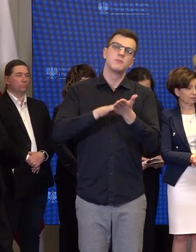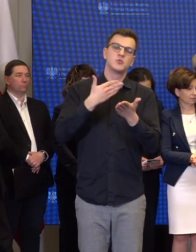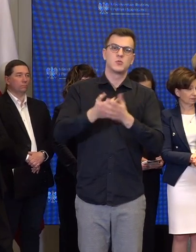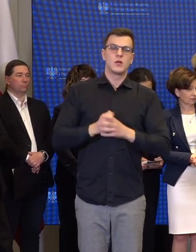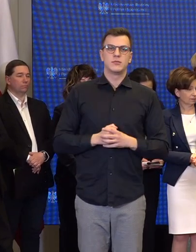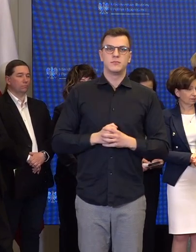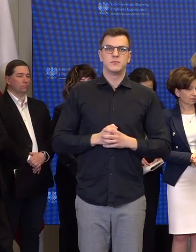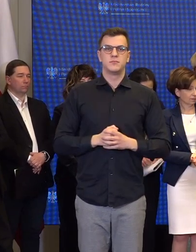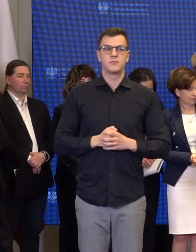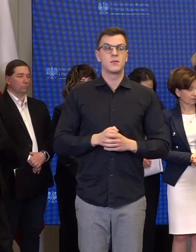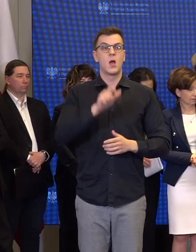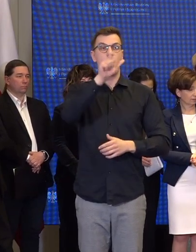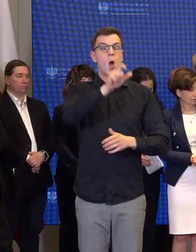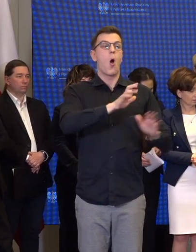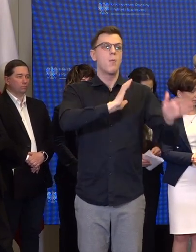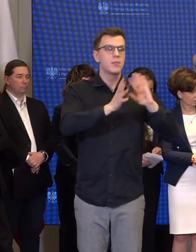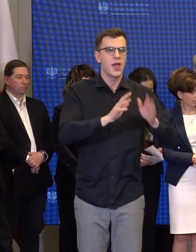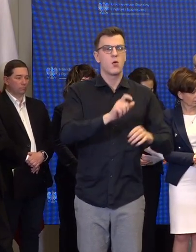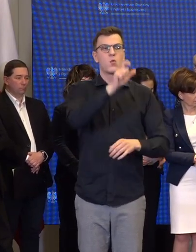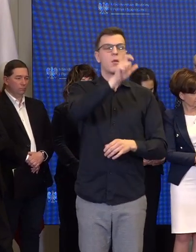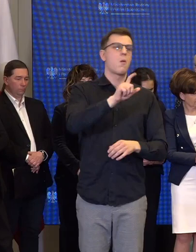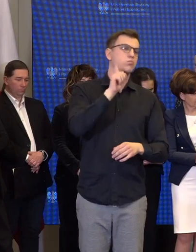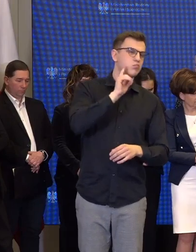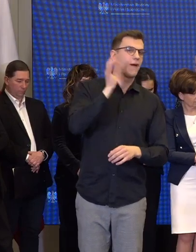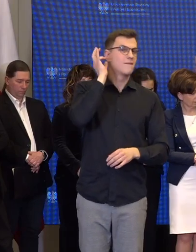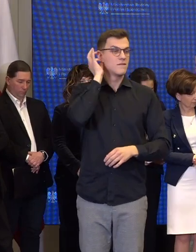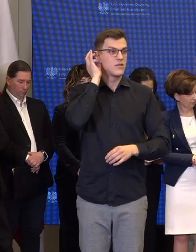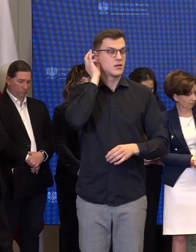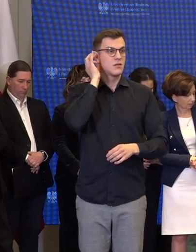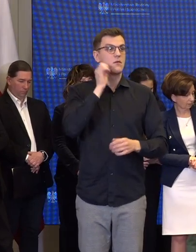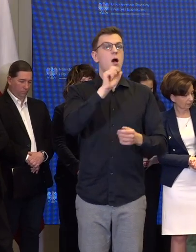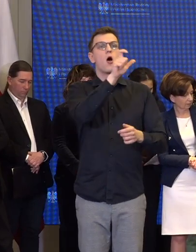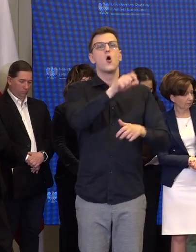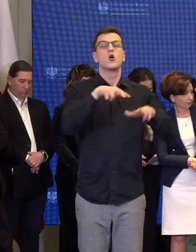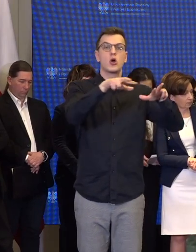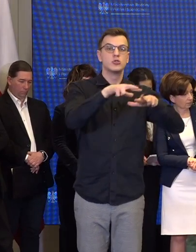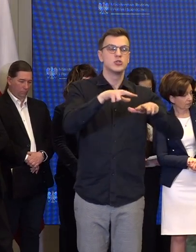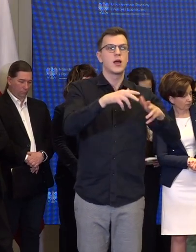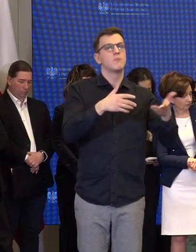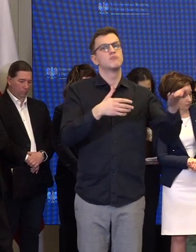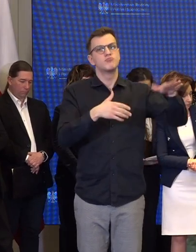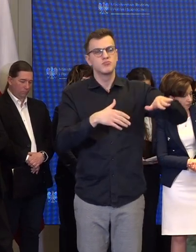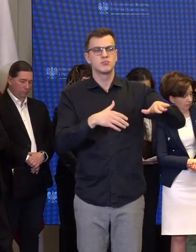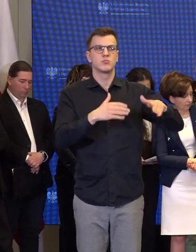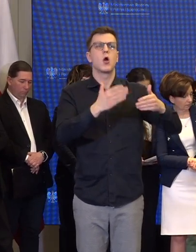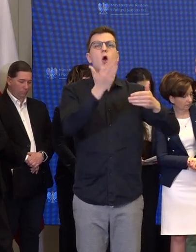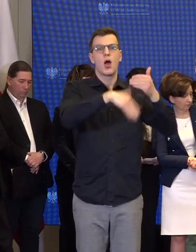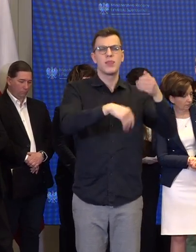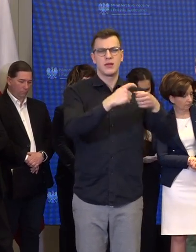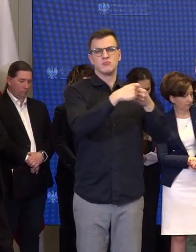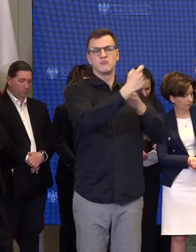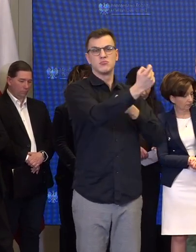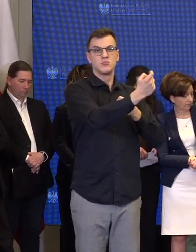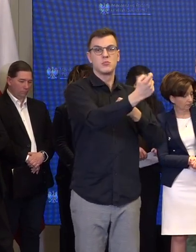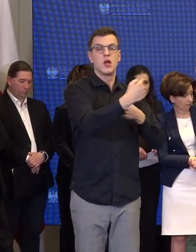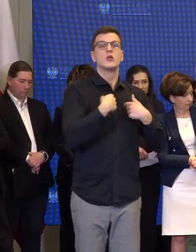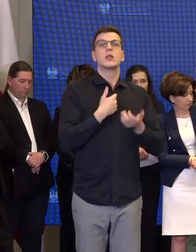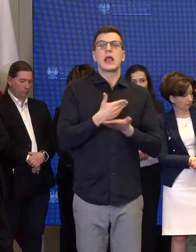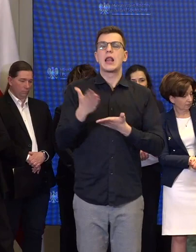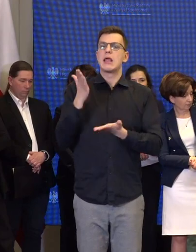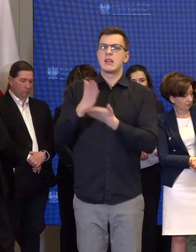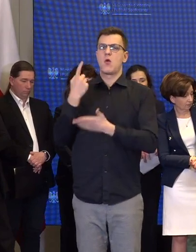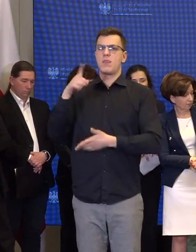opiekun, opiekunka, osoba bliska odejdzie z tego świata, to czeka ją tylko DPS.